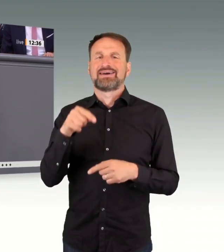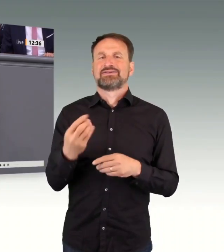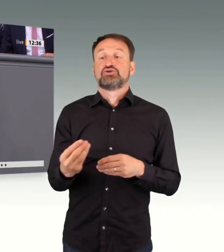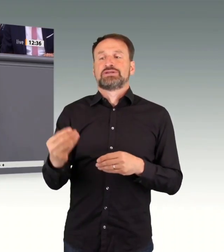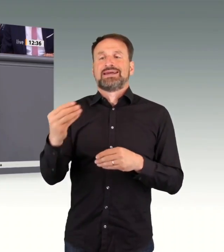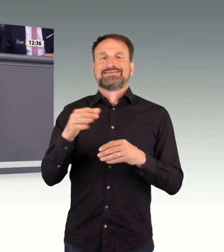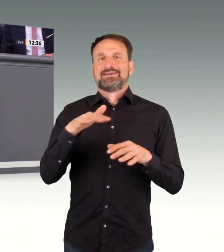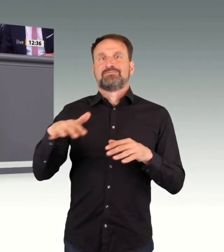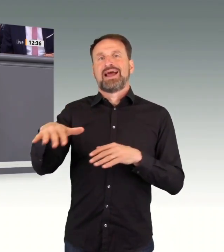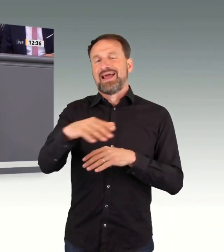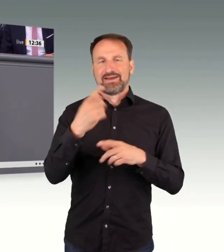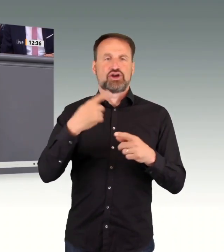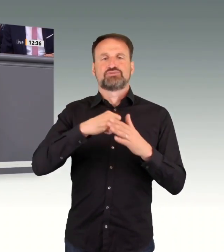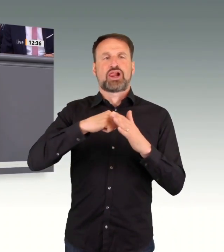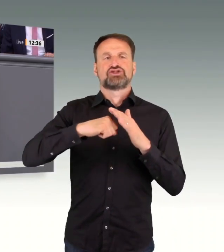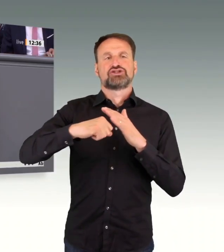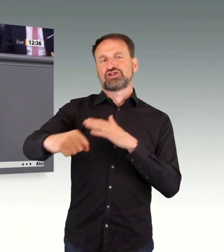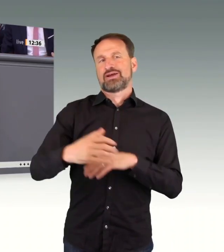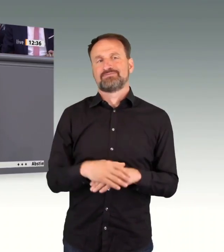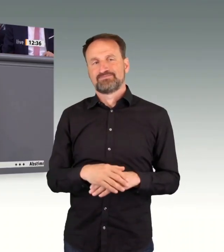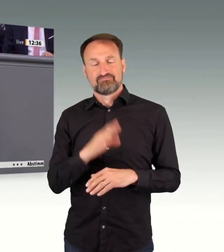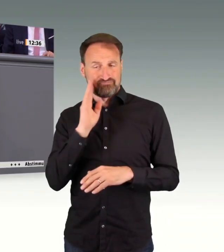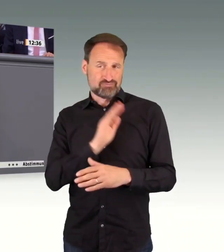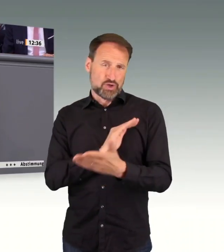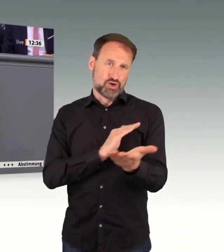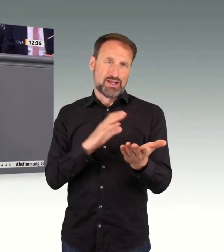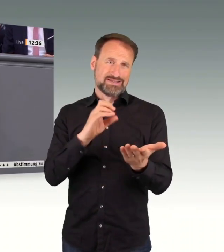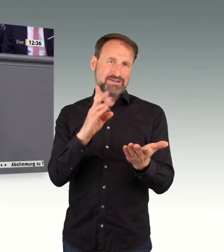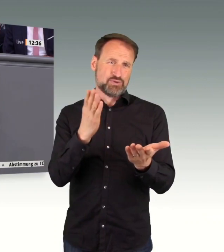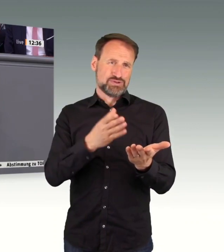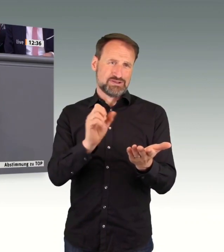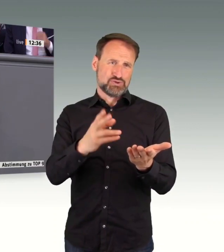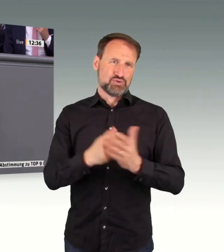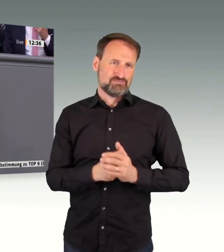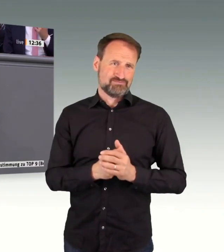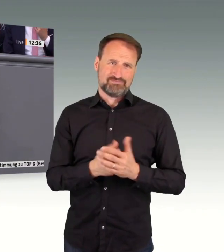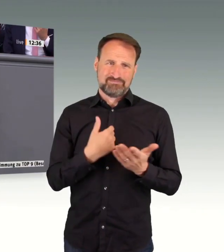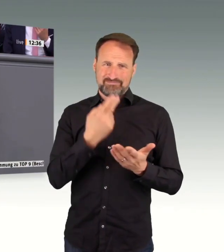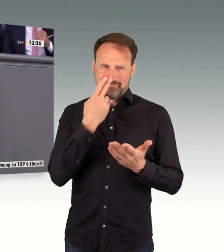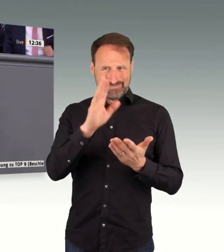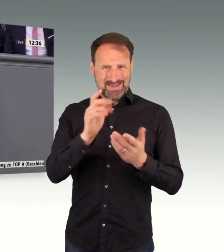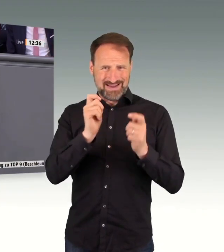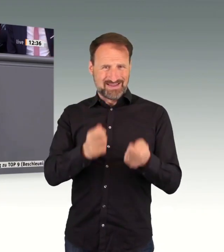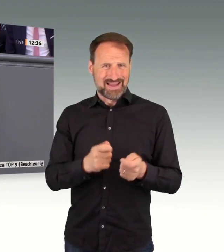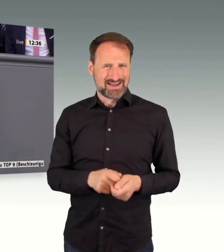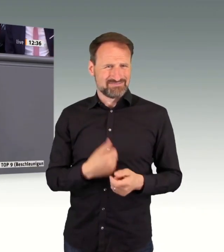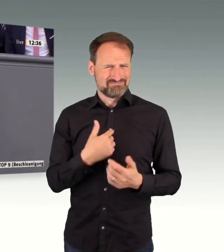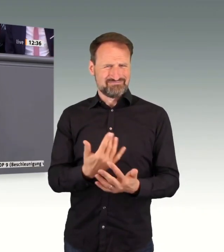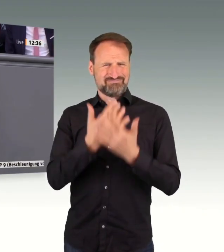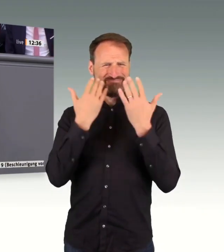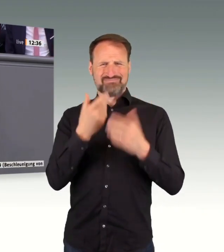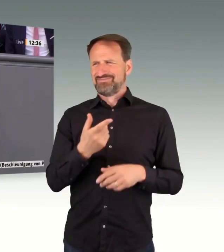beschlossen und teilweise sogar schon umgesetzt hat. Lesen Sie doch zum Beispiel beim Neun-Punkte-Plan des